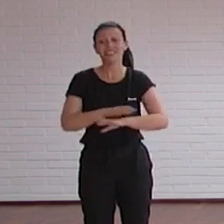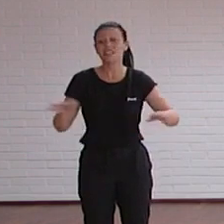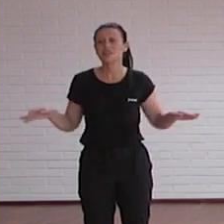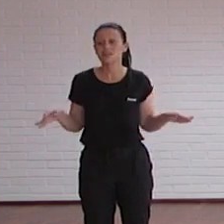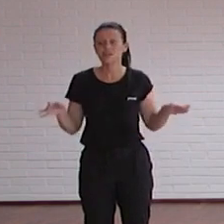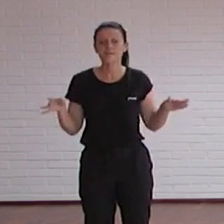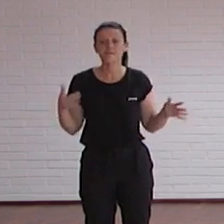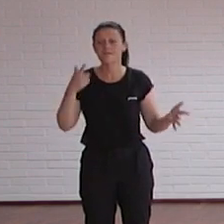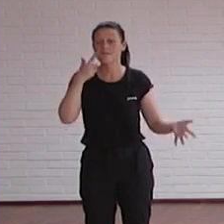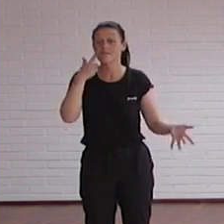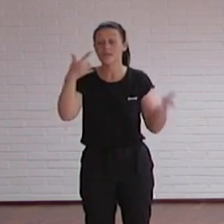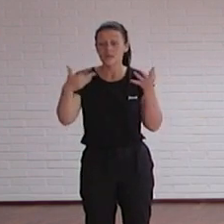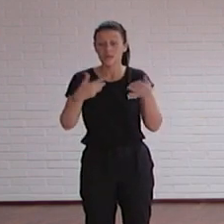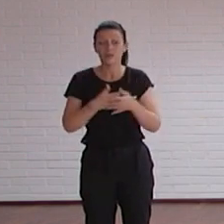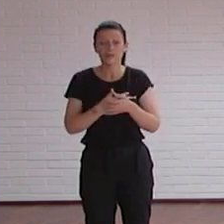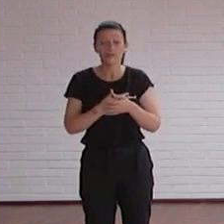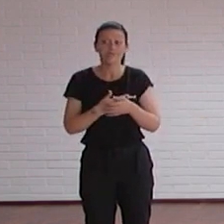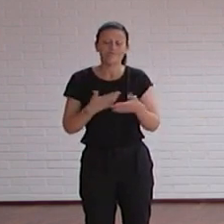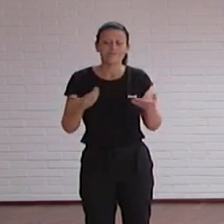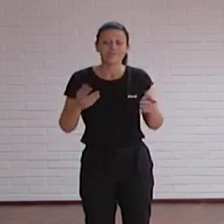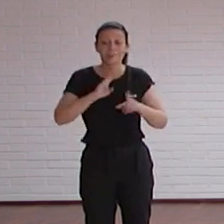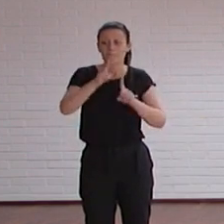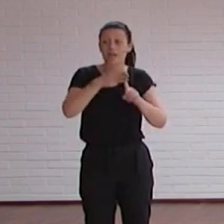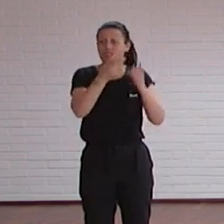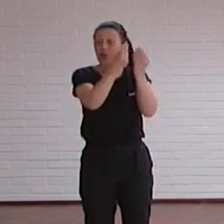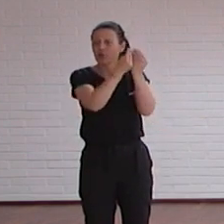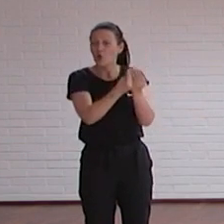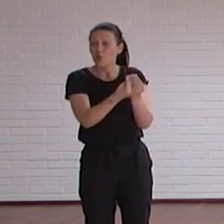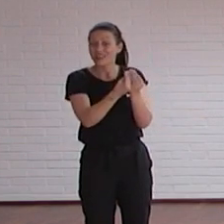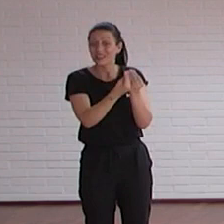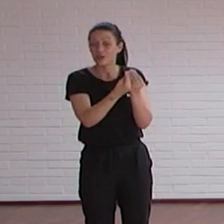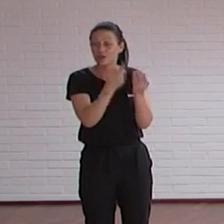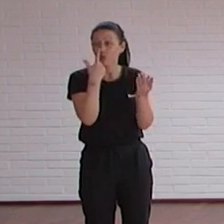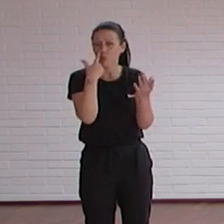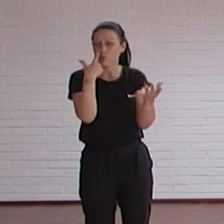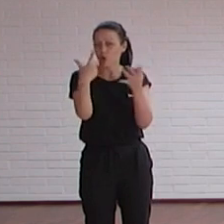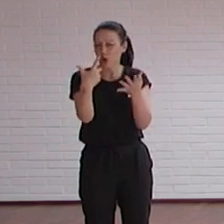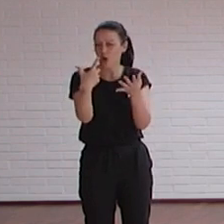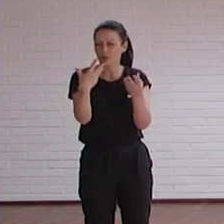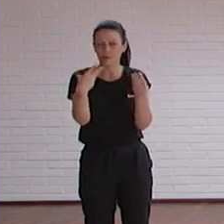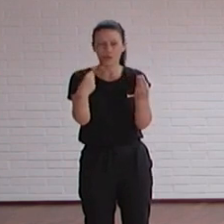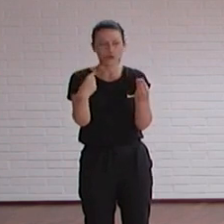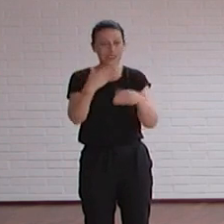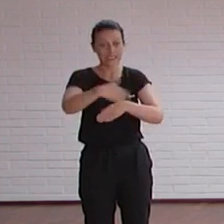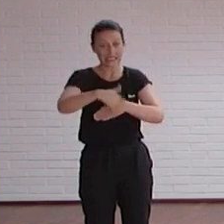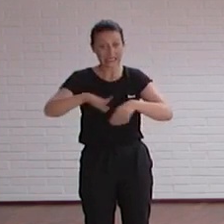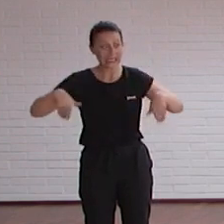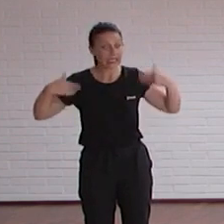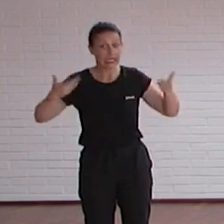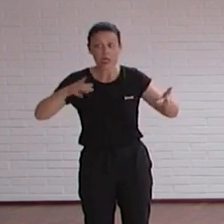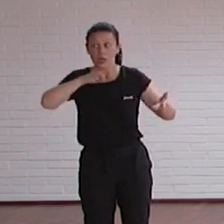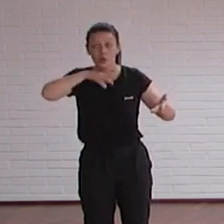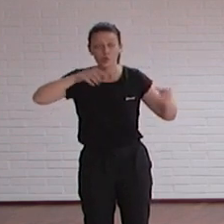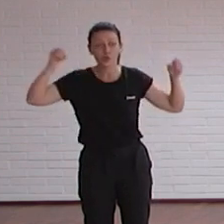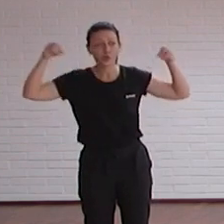los contrastes. Yo os digo que hay páginas o documentos de marketing muy llamativos que si salimos a la calle y hay mucha luz,